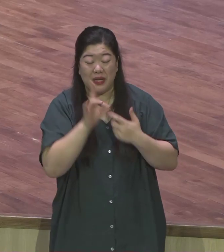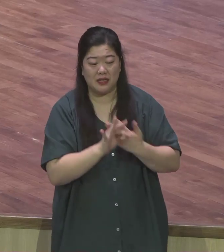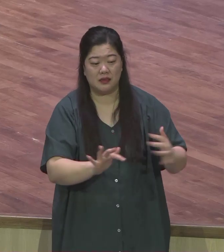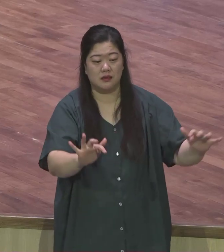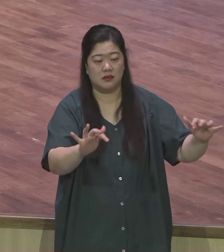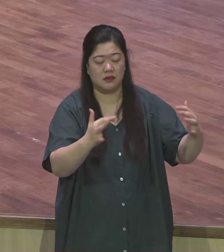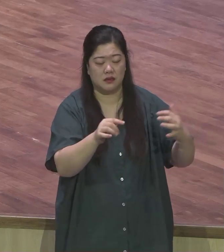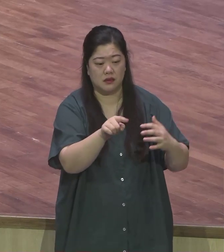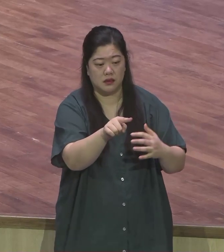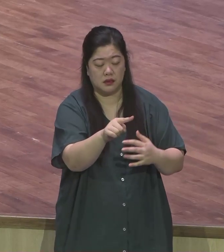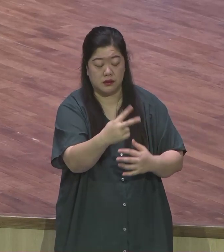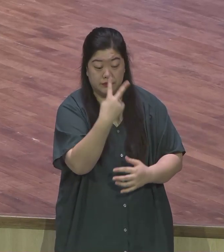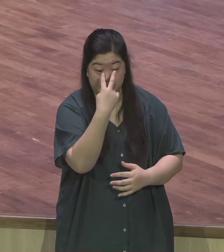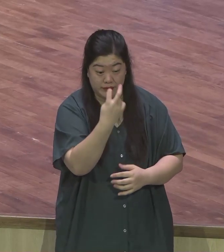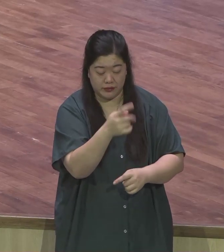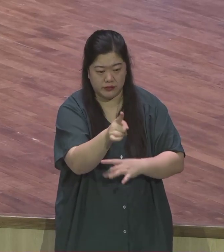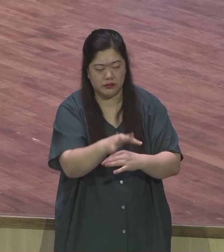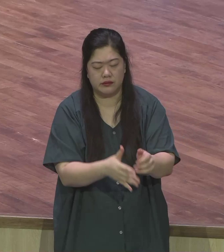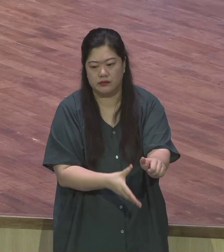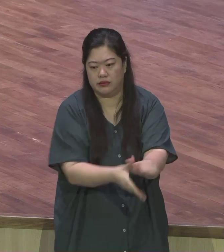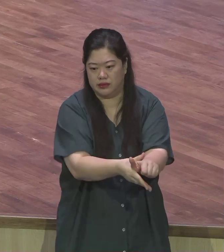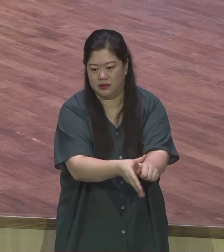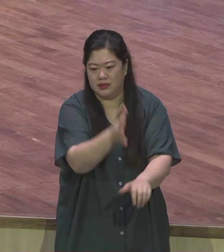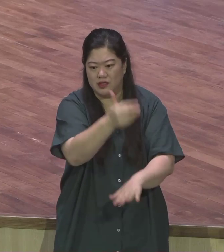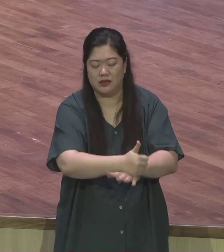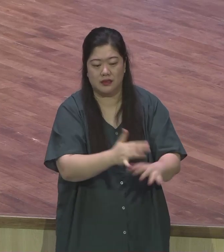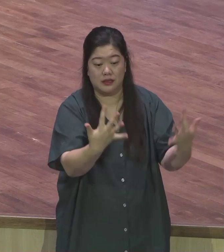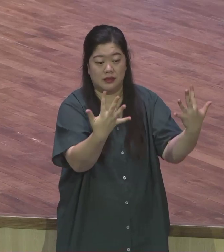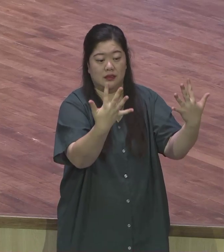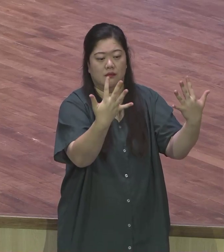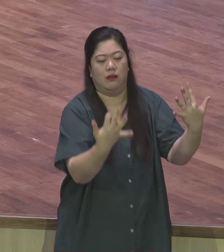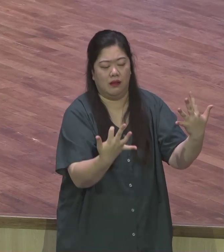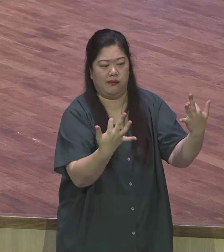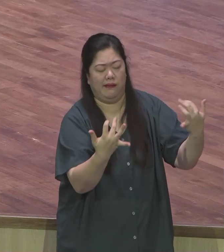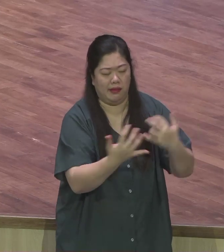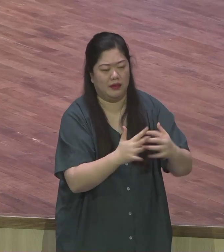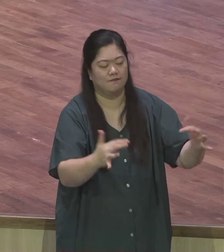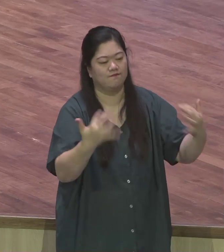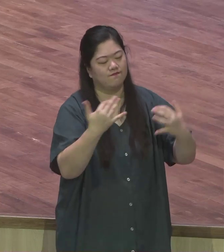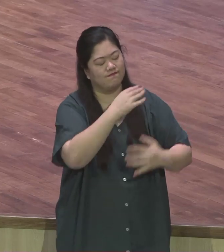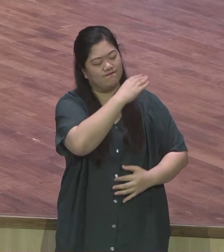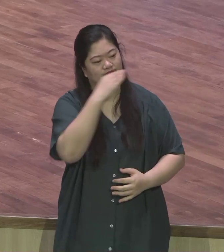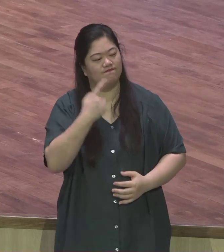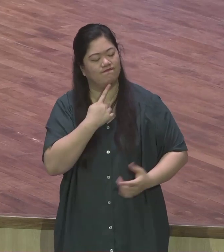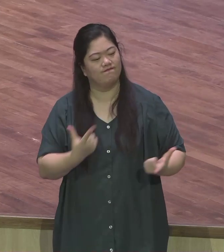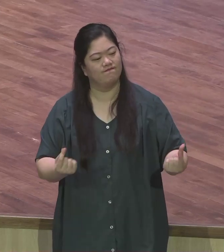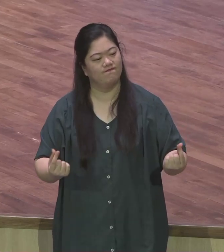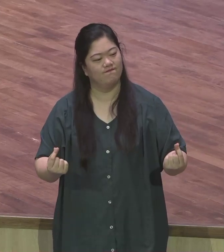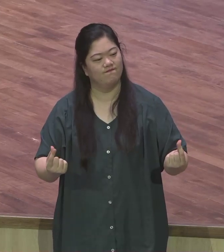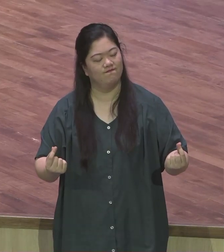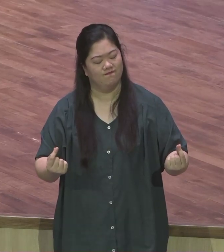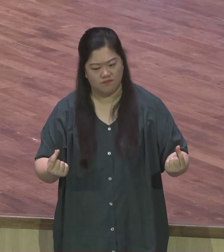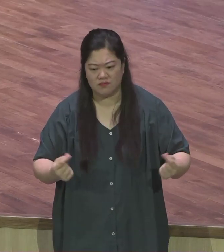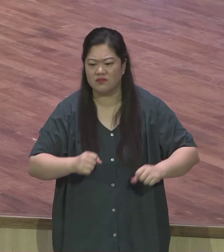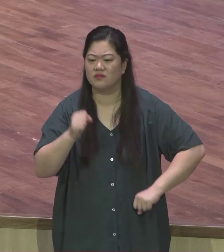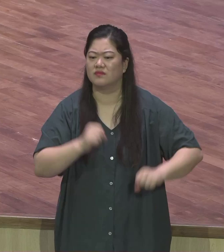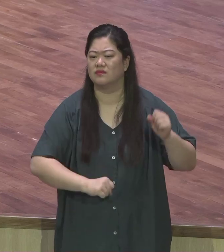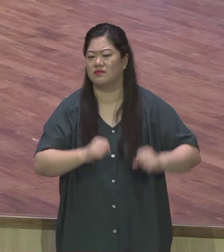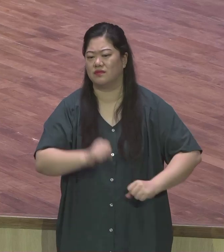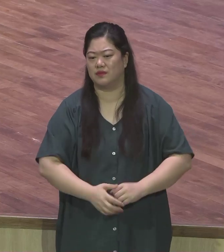그래서 구제할 때도 해당과 거리에 서서 나팔을 불고 기도할 때도 해당과 큰 거리 어귀에서 소리를 내서 기도하고